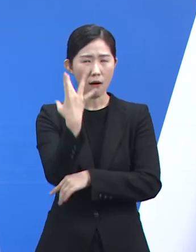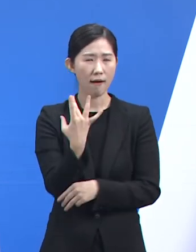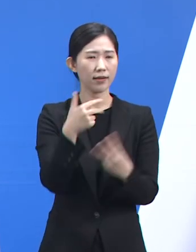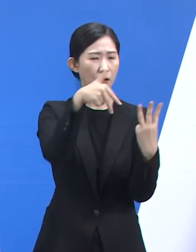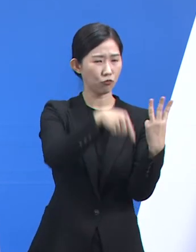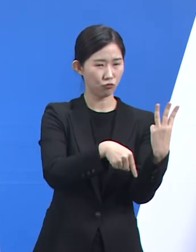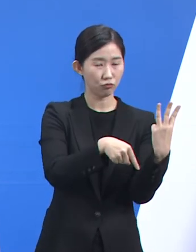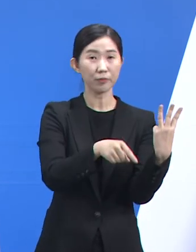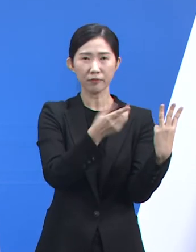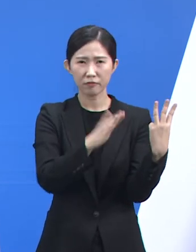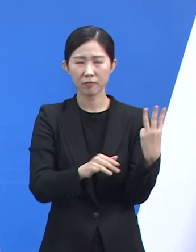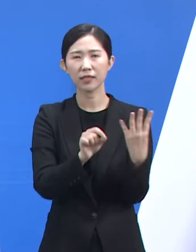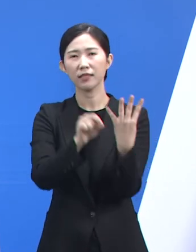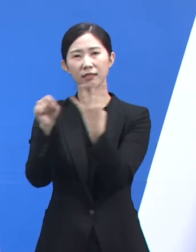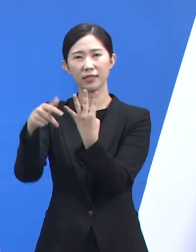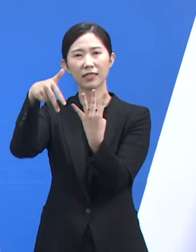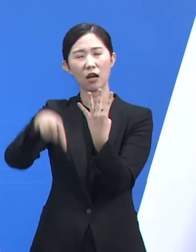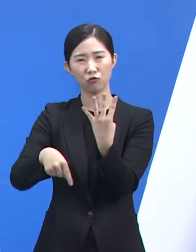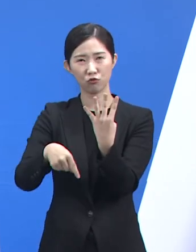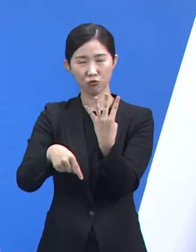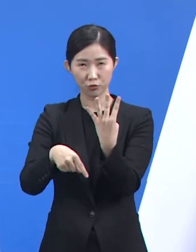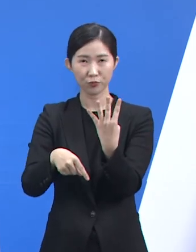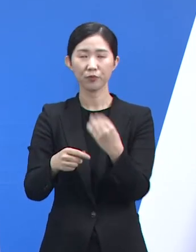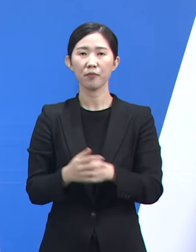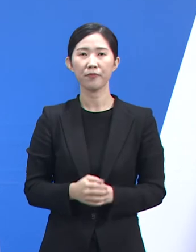8주로 일괄 조정 변경합니다.